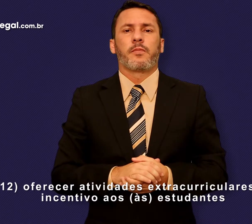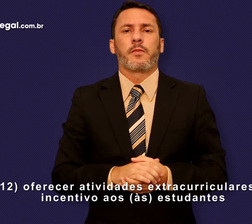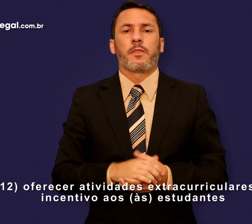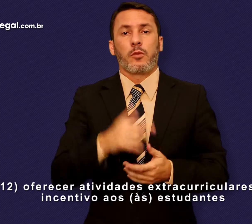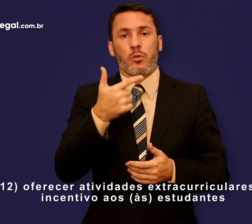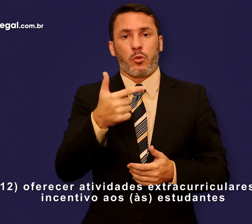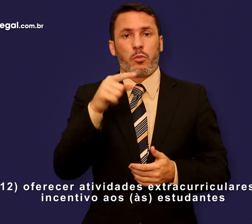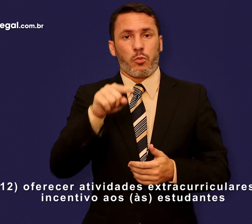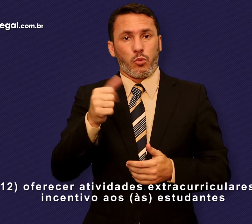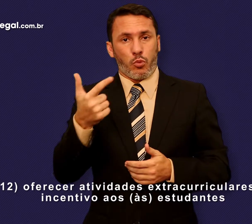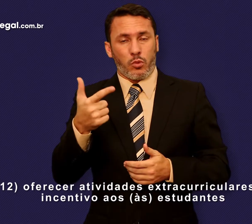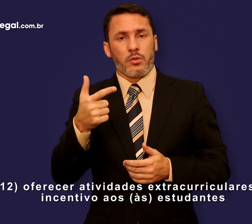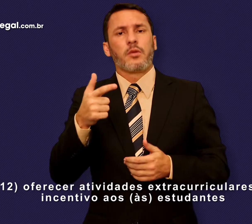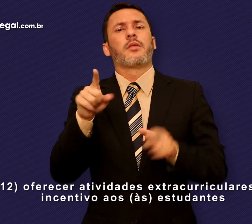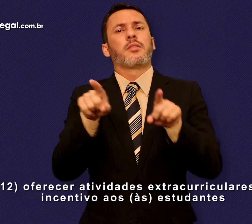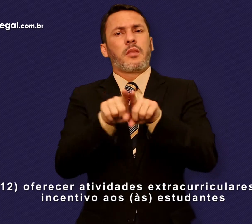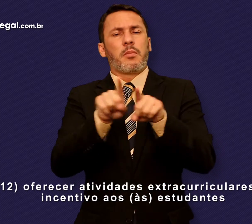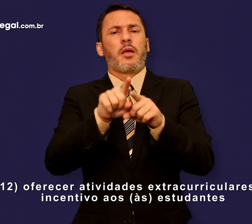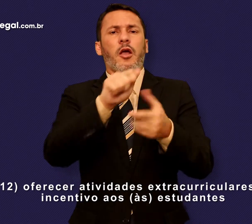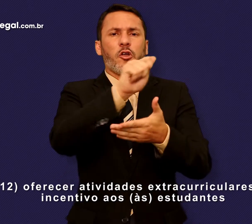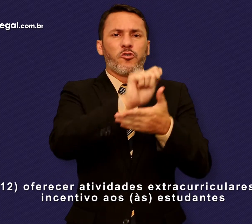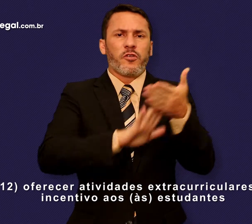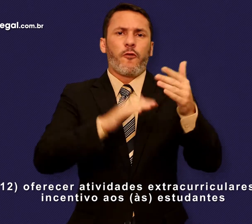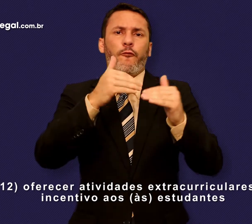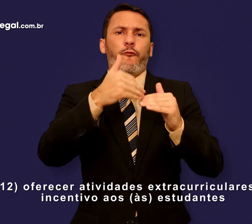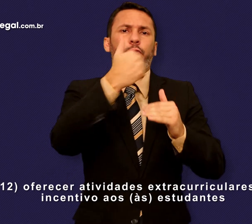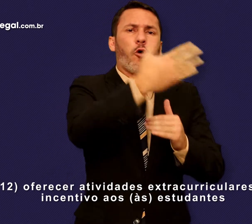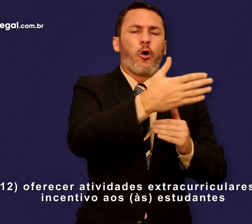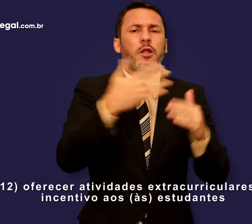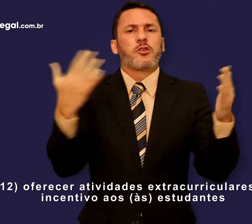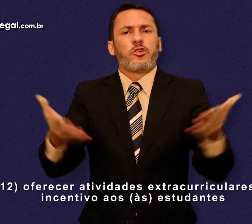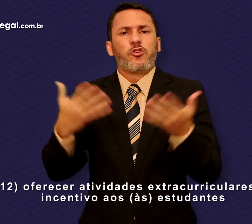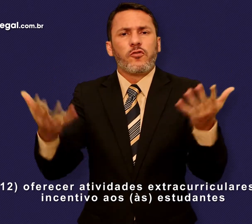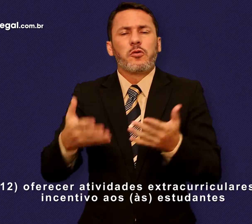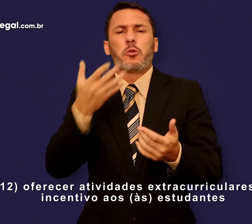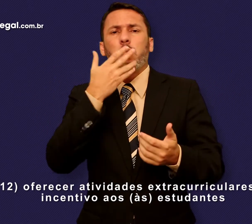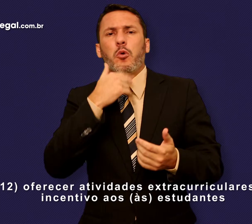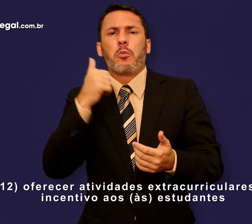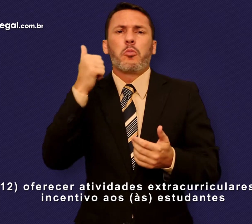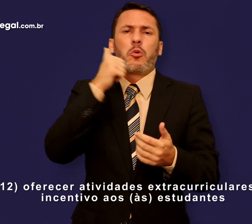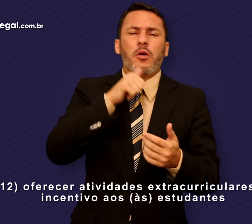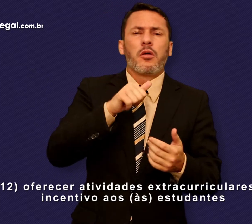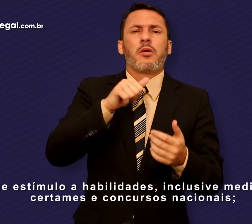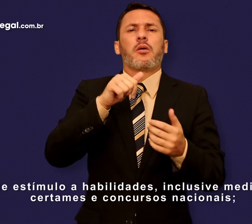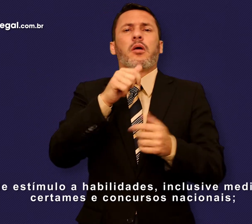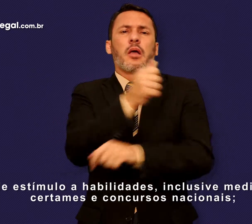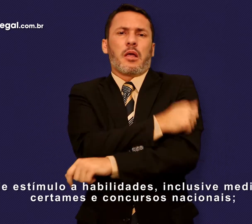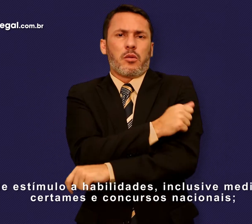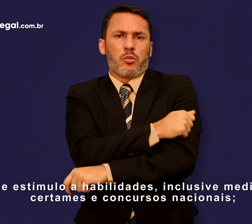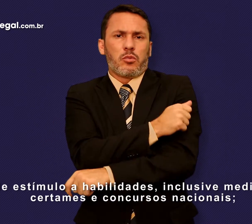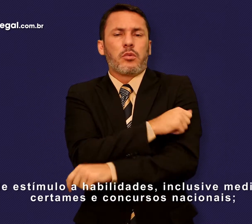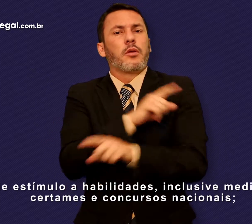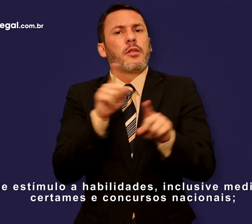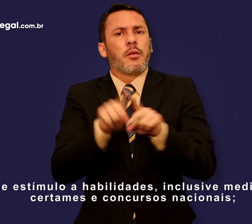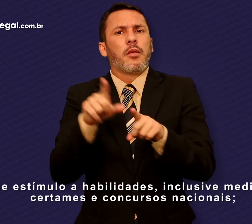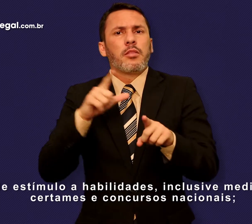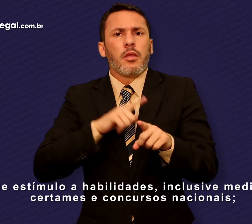Oferecer atividades extracurriculares de incentivo aos estudantes e às estudantes e de estímulo a habilidades,